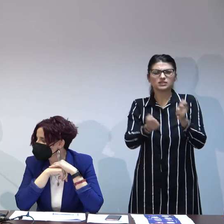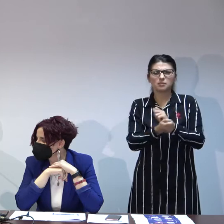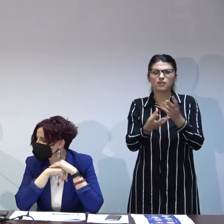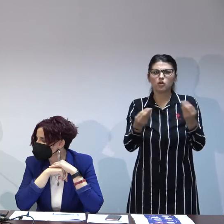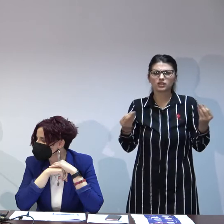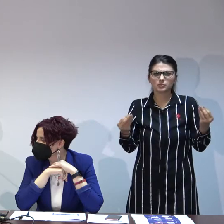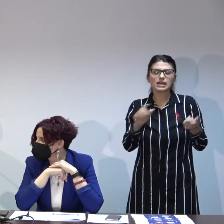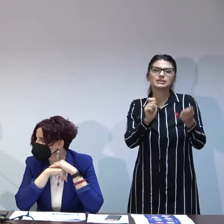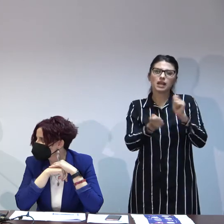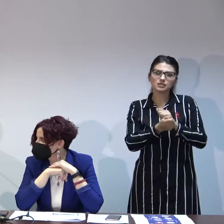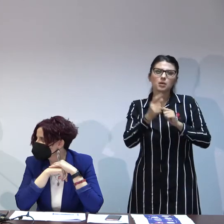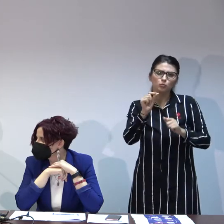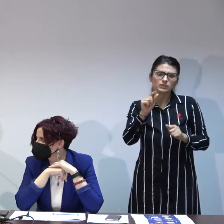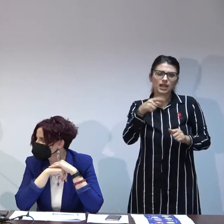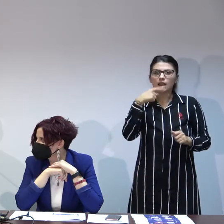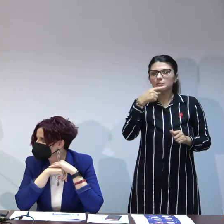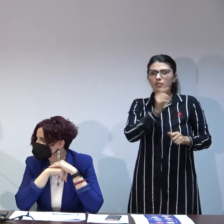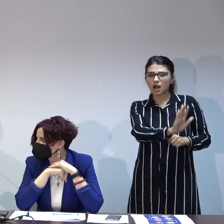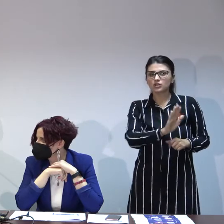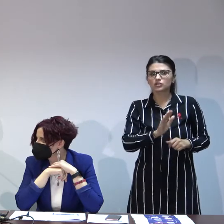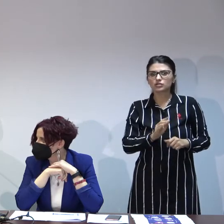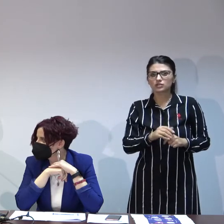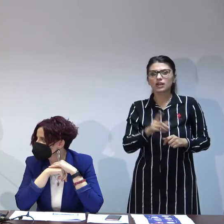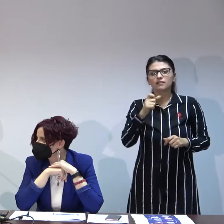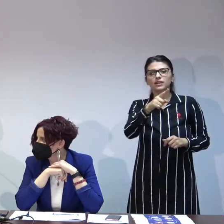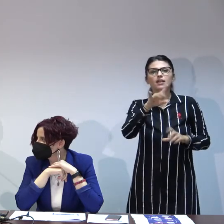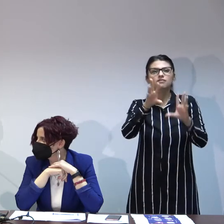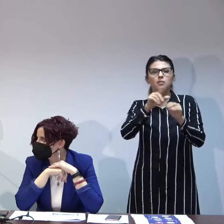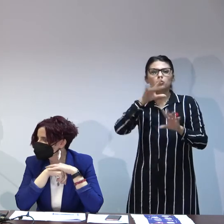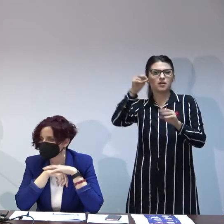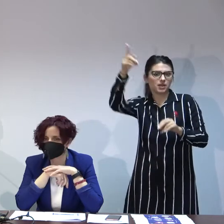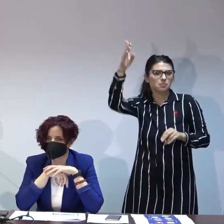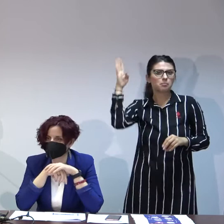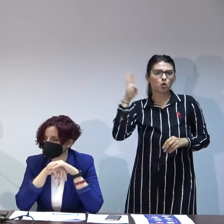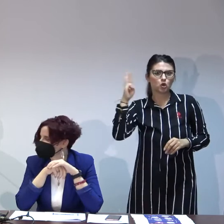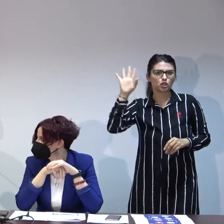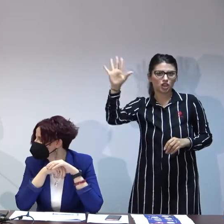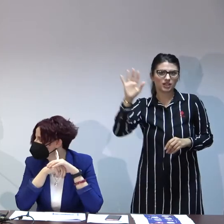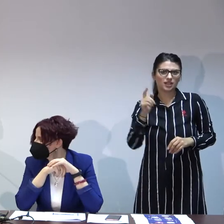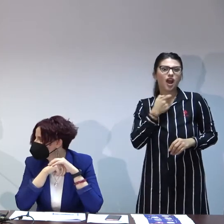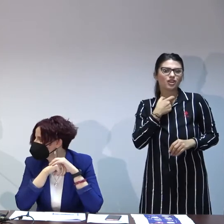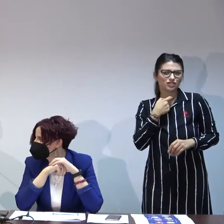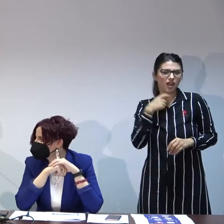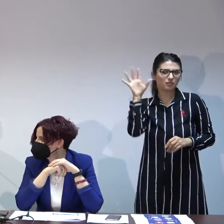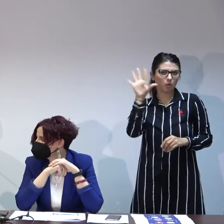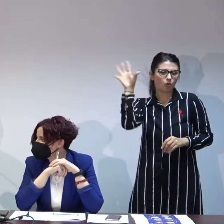s-a schimbat puțin imbajul el vine din Darabani din Botoșani Deci accentul s-a schimbat